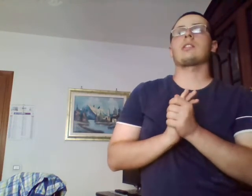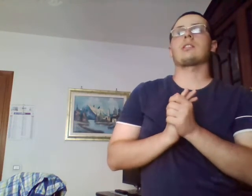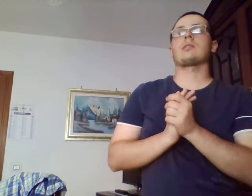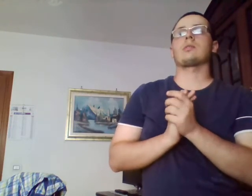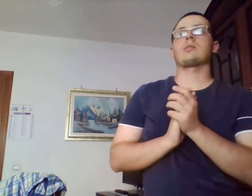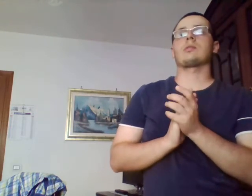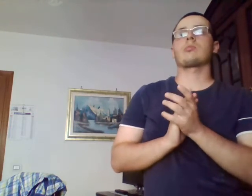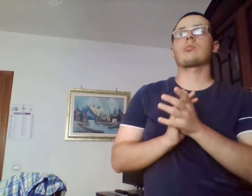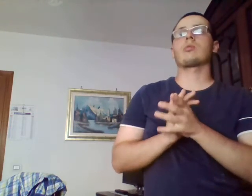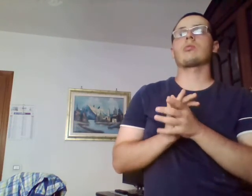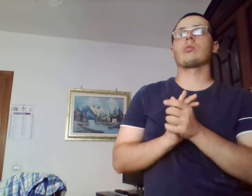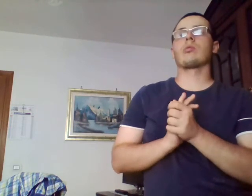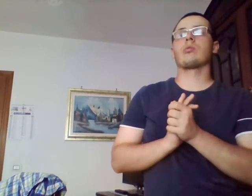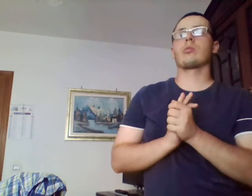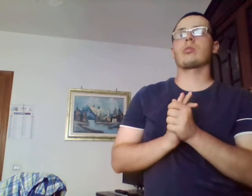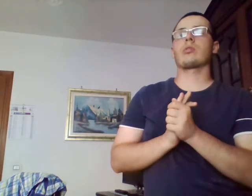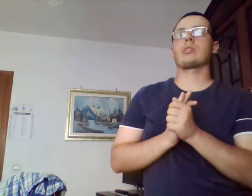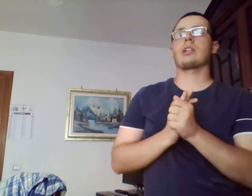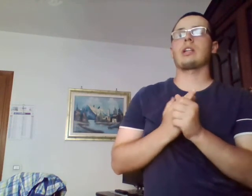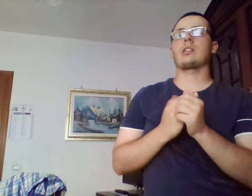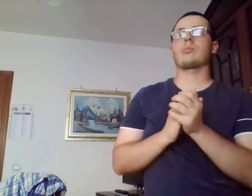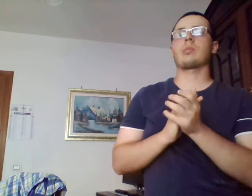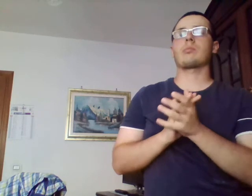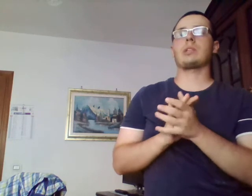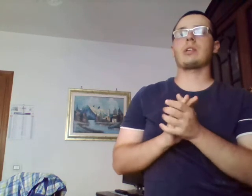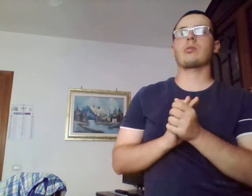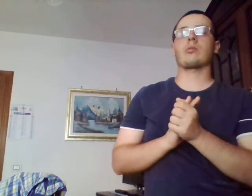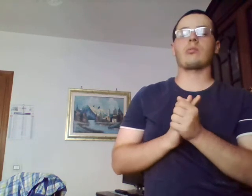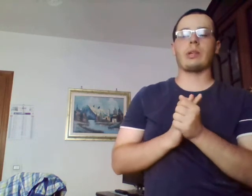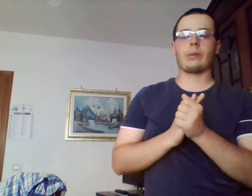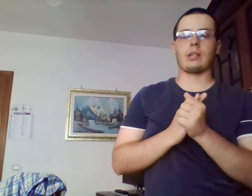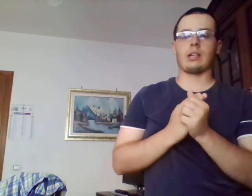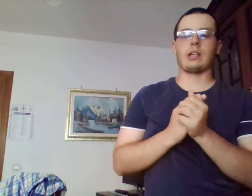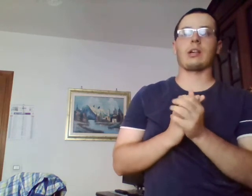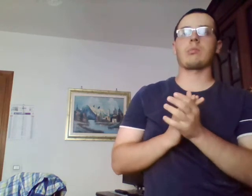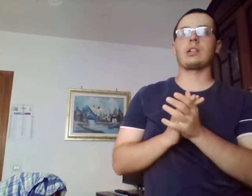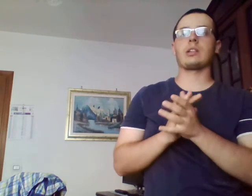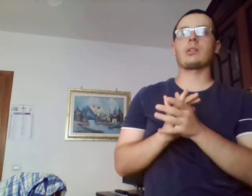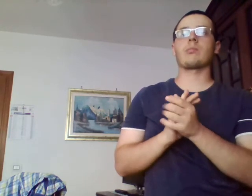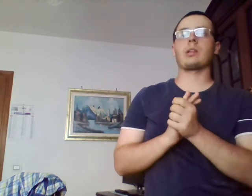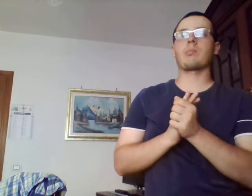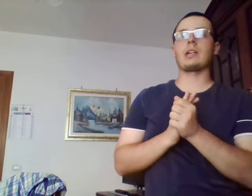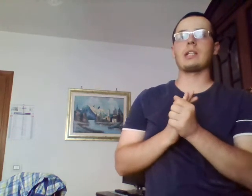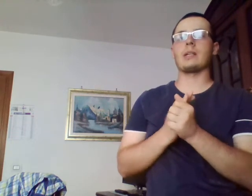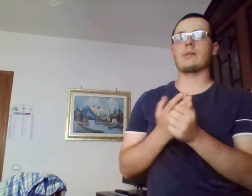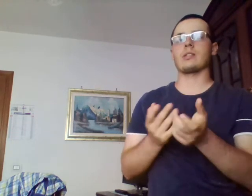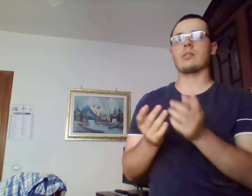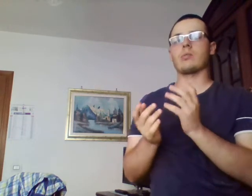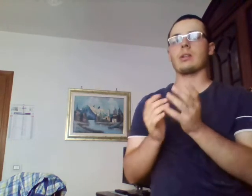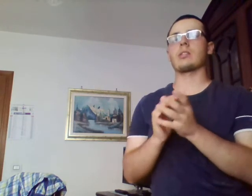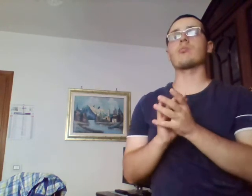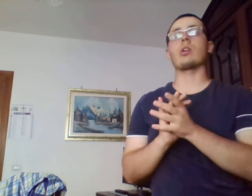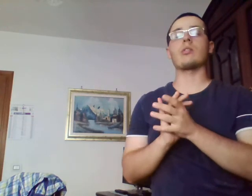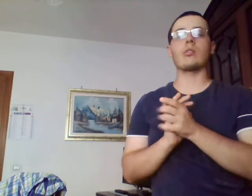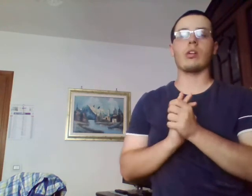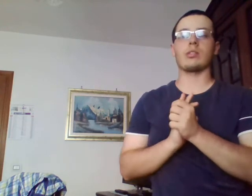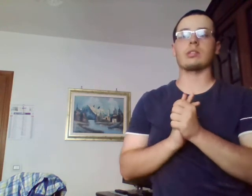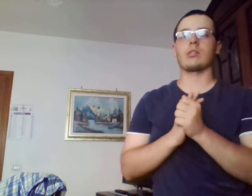a tutti coloro che hanno permesso questa bellissima esperienza di questi due giorni a